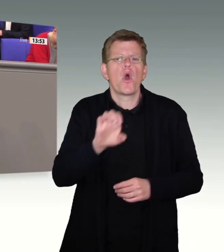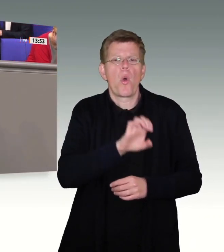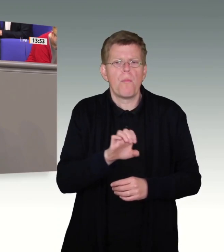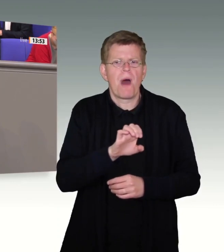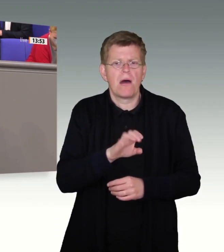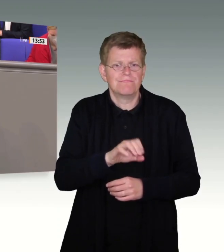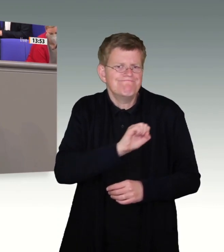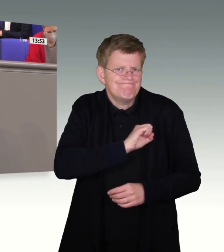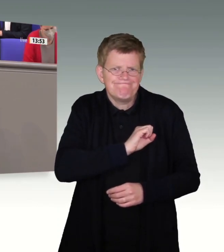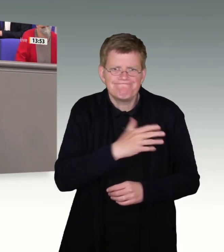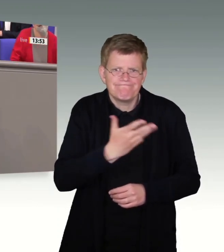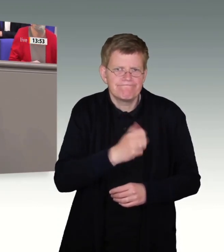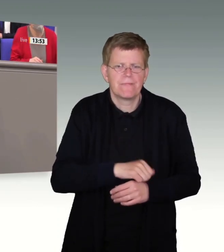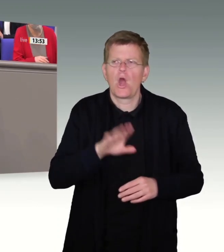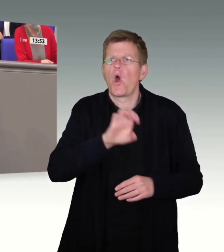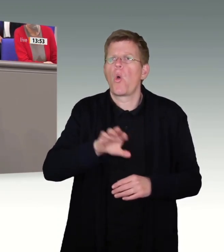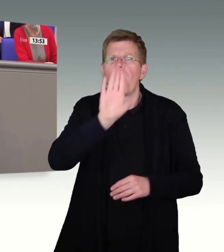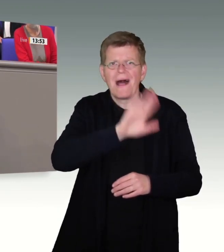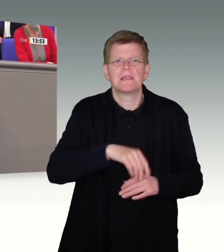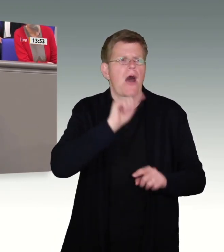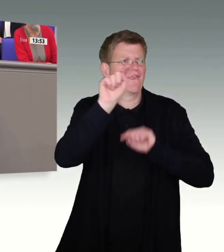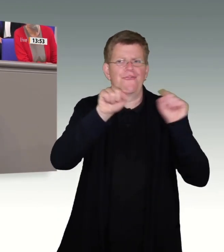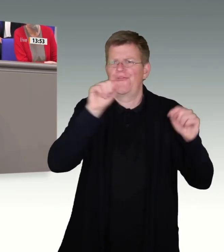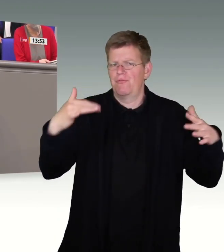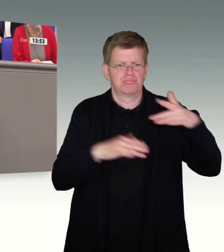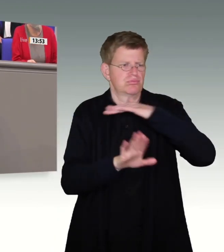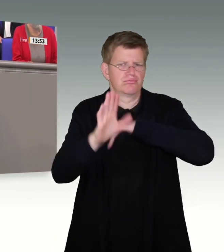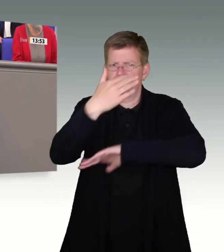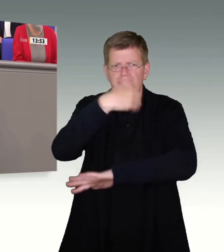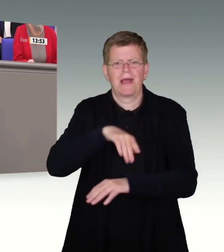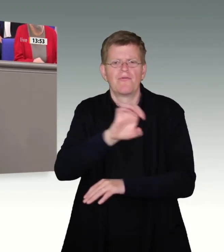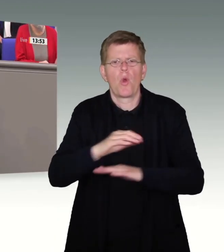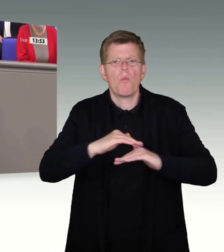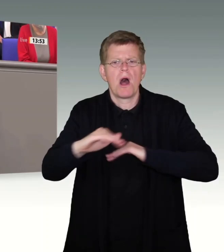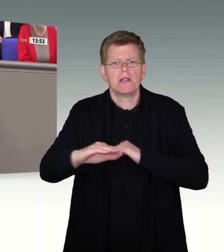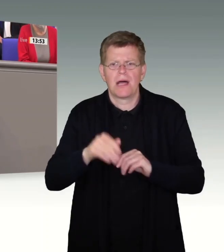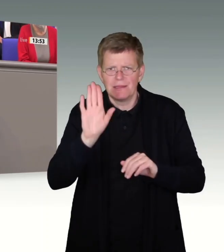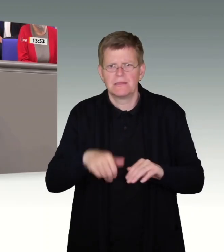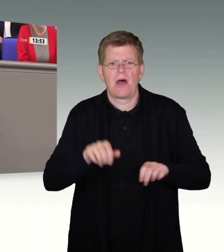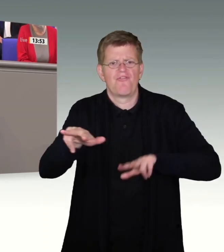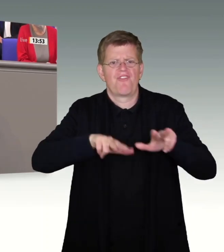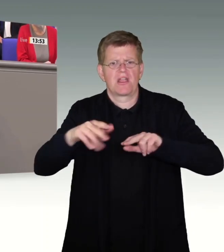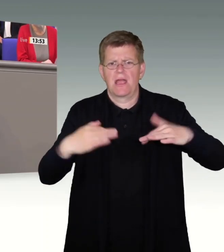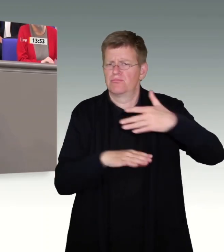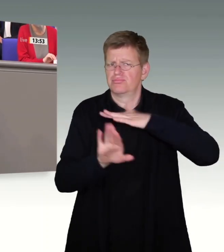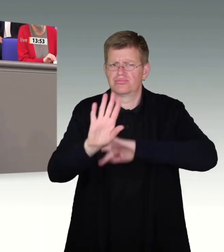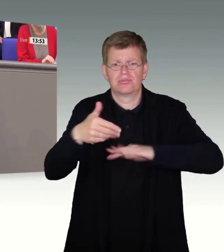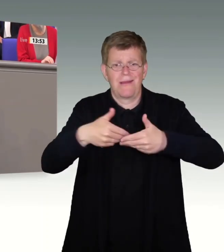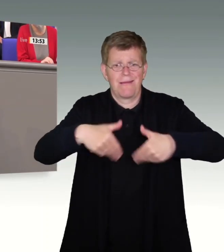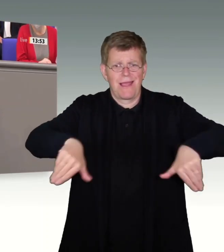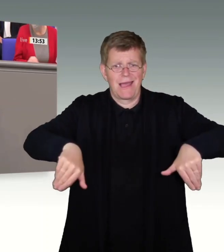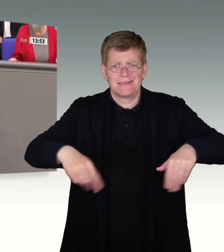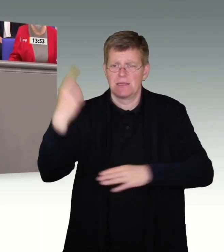ist die Freizügigkeit in Europa, der ungehinderte Verkehr zwischen den europäischen Ländern, das Zusammenwachsen der grenznahen Regionen.